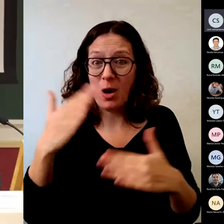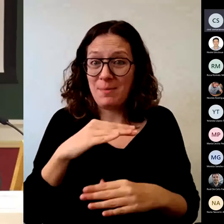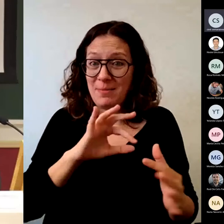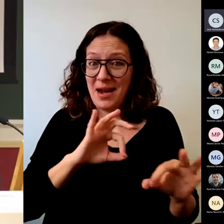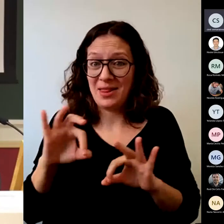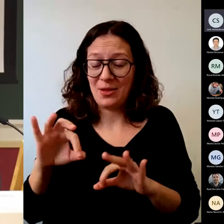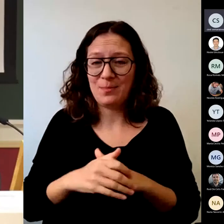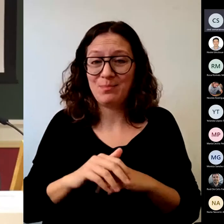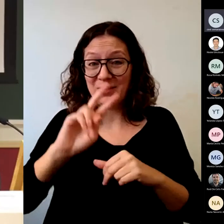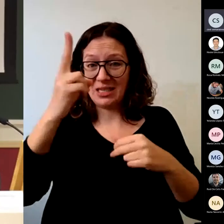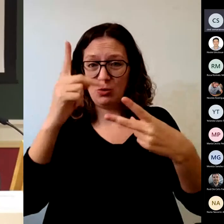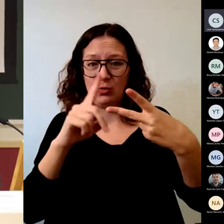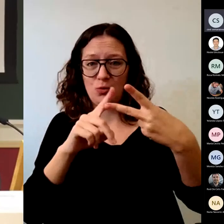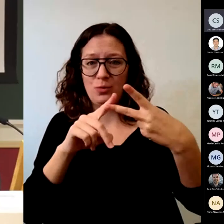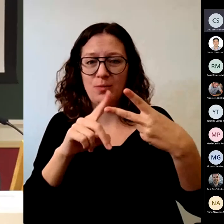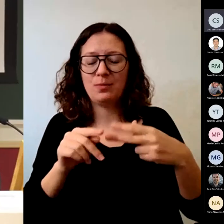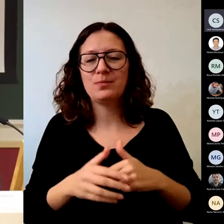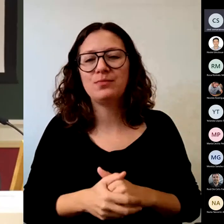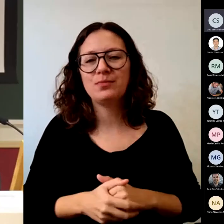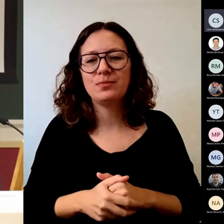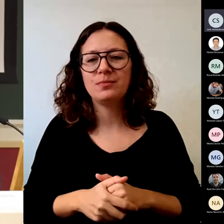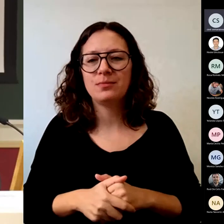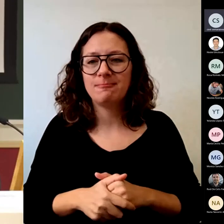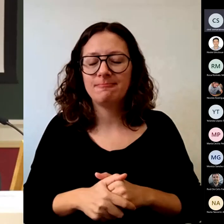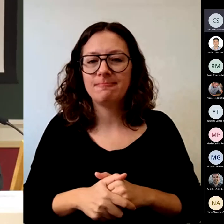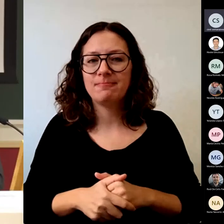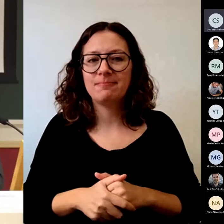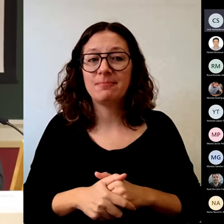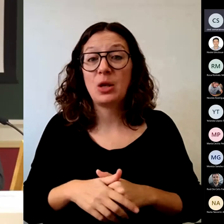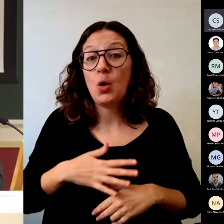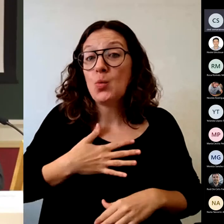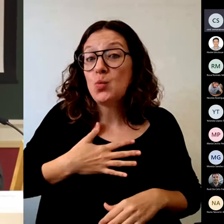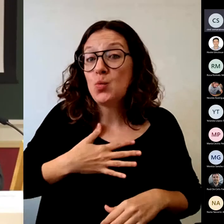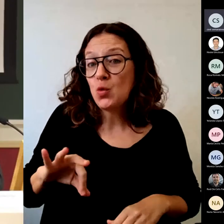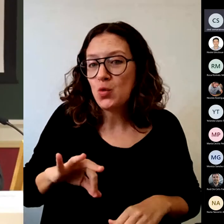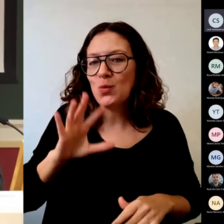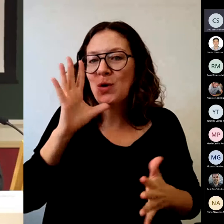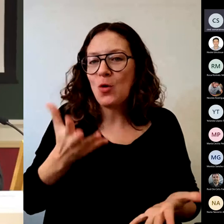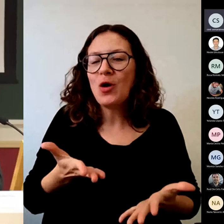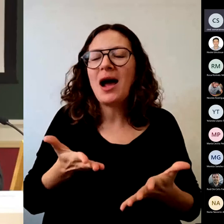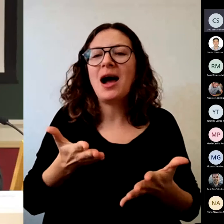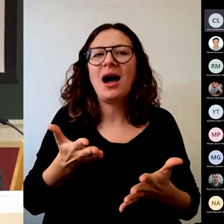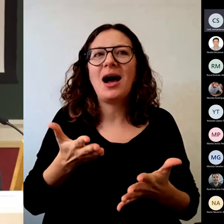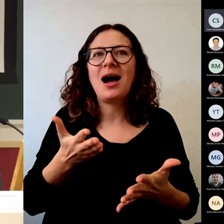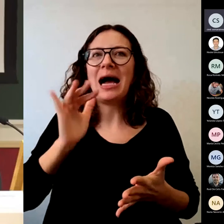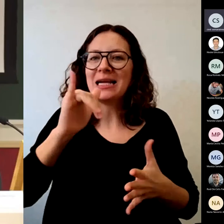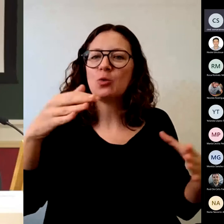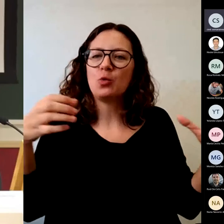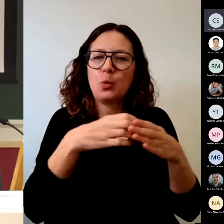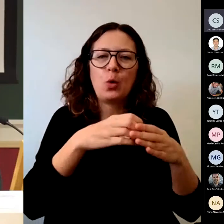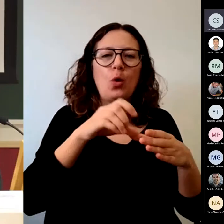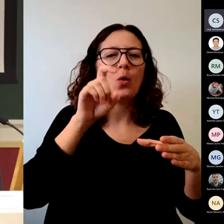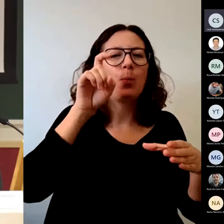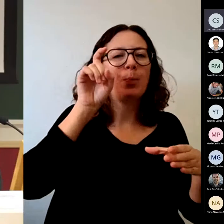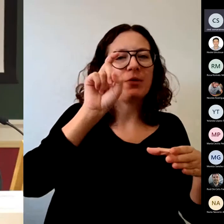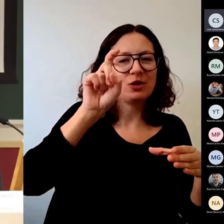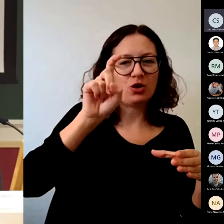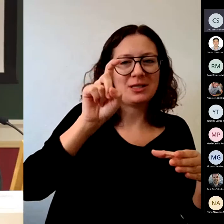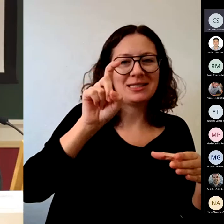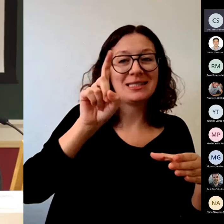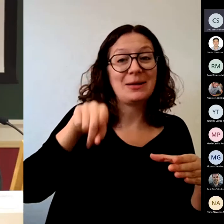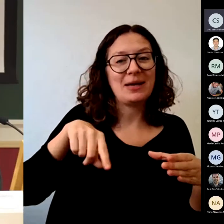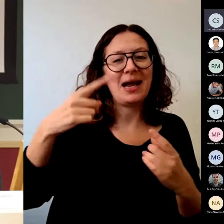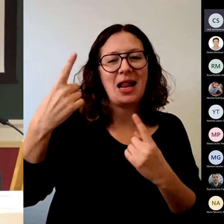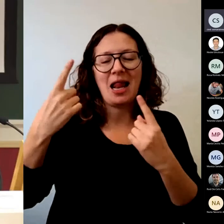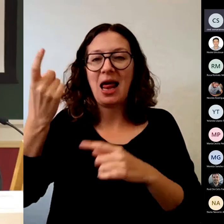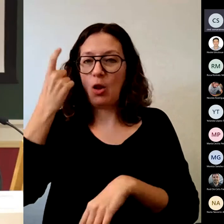Todavía tenemos un grupo de profesores y, ojo, alumnos. Me encanta